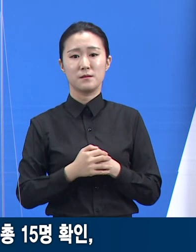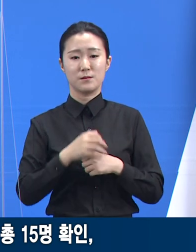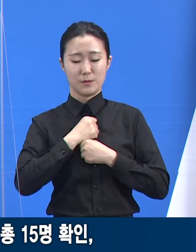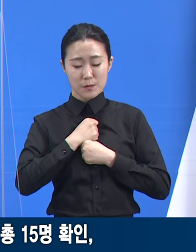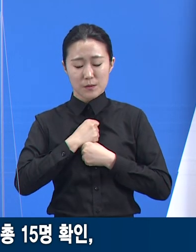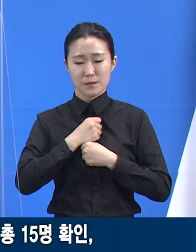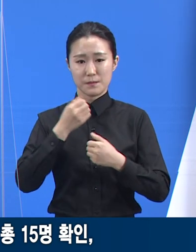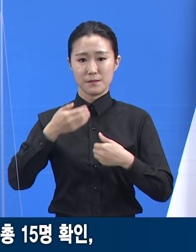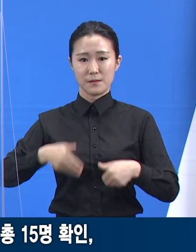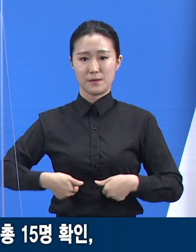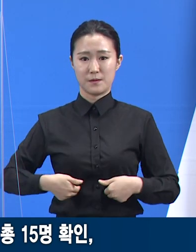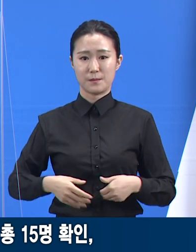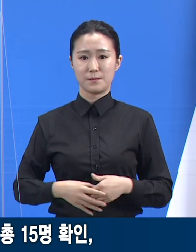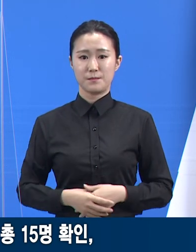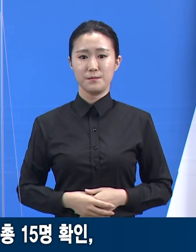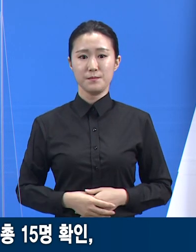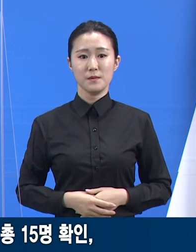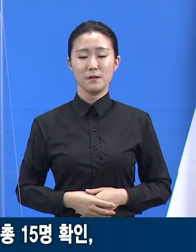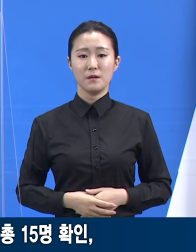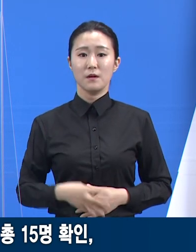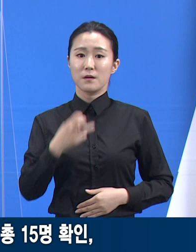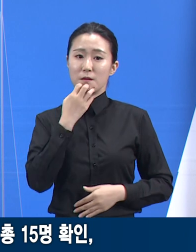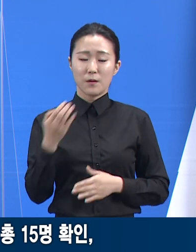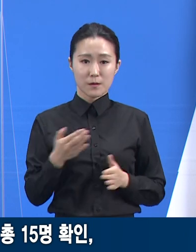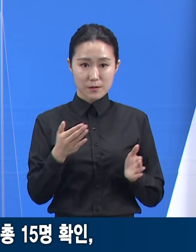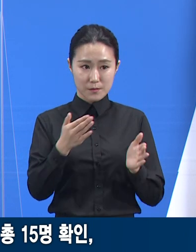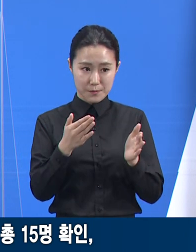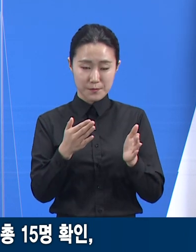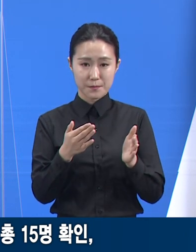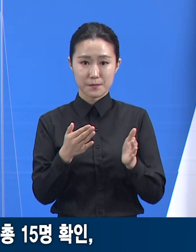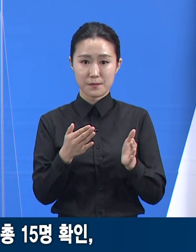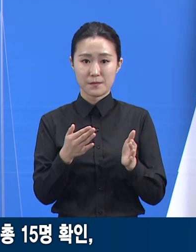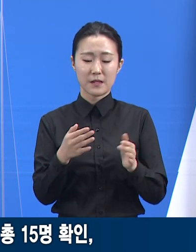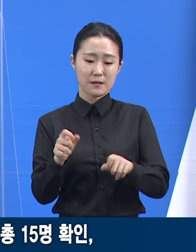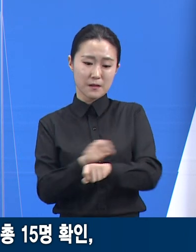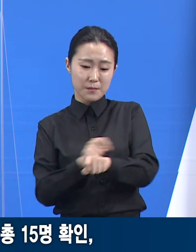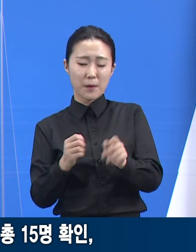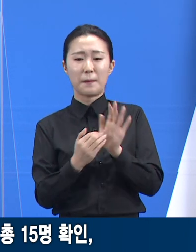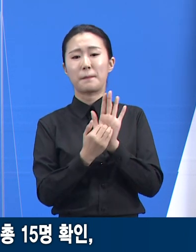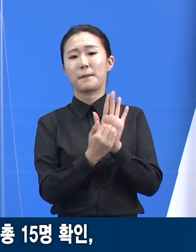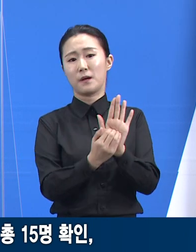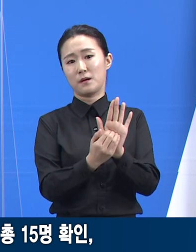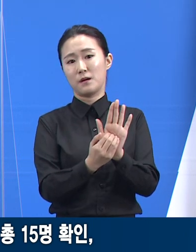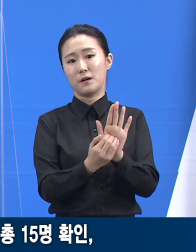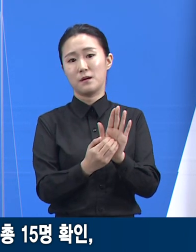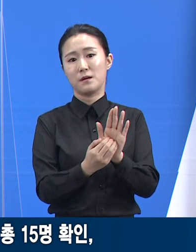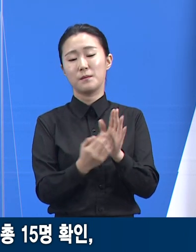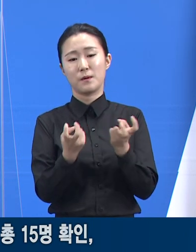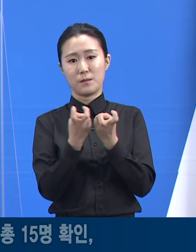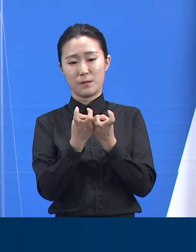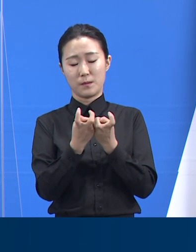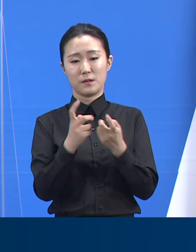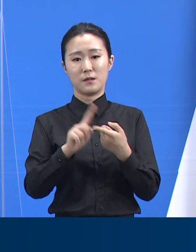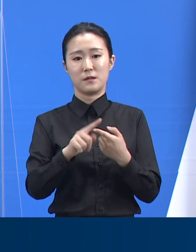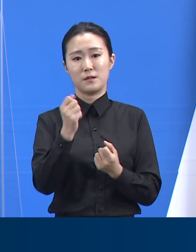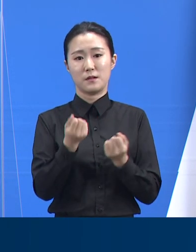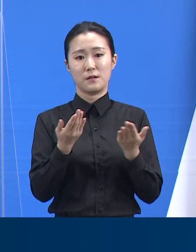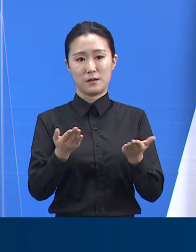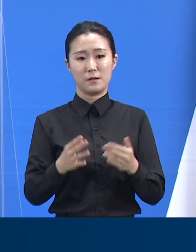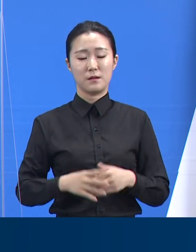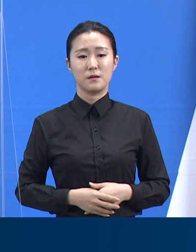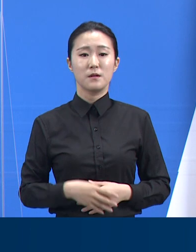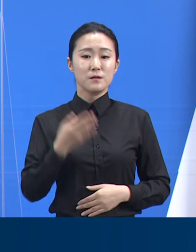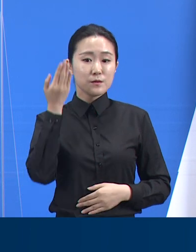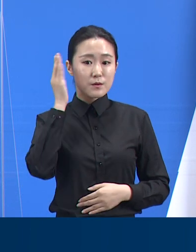담보드립니다. 경기도 특별방역 대책에 대해서 말씀드리겠습니다. 최근 수도권 코로나 발생자